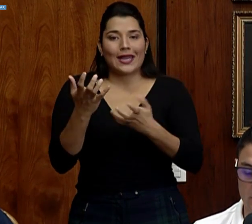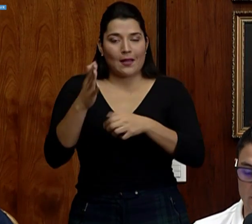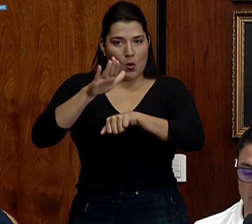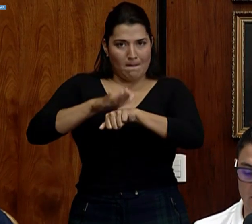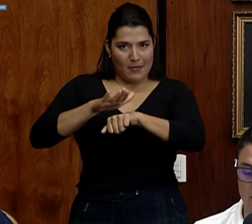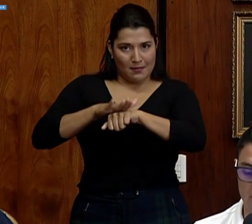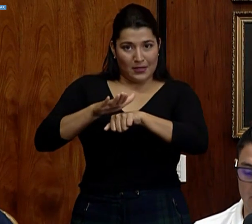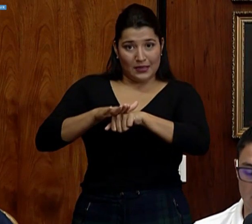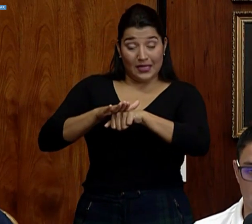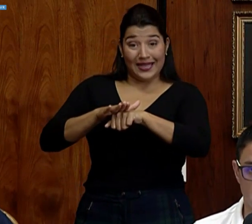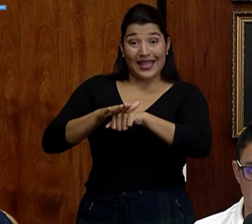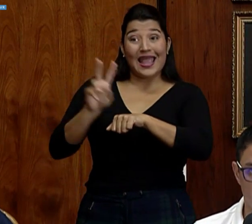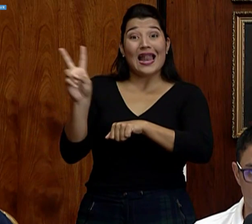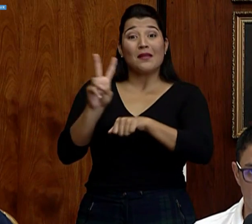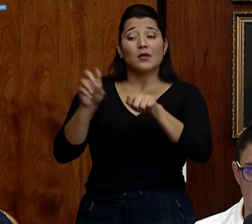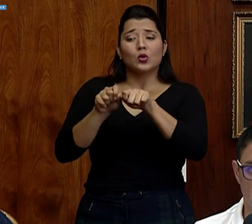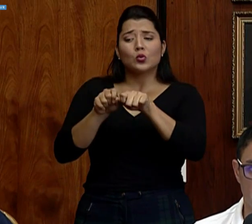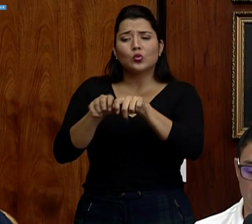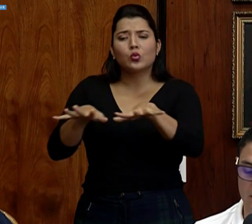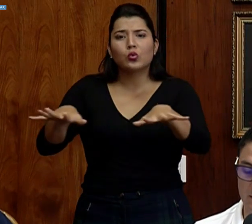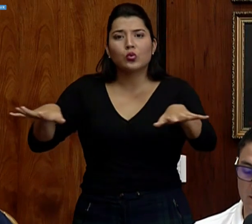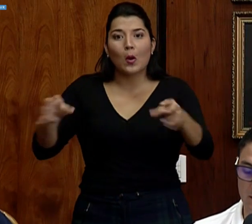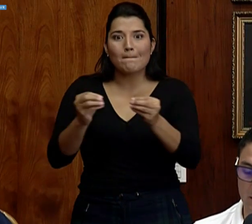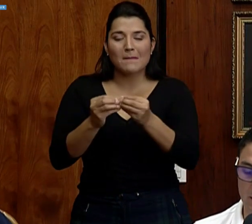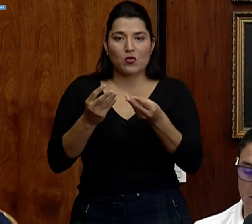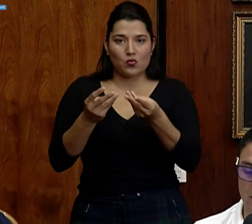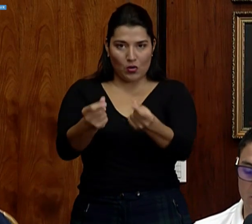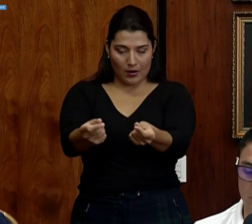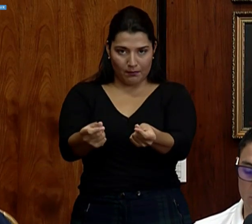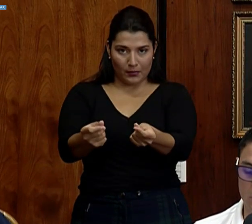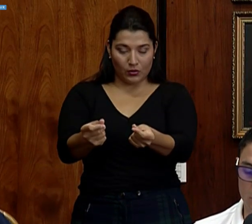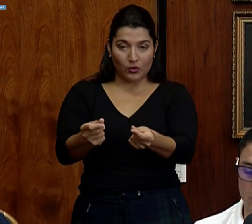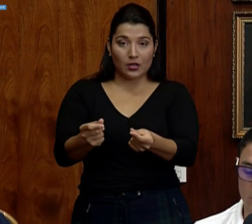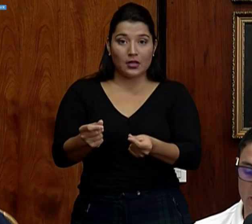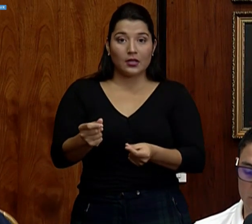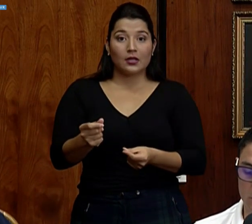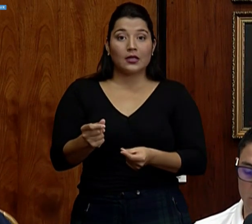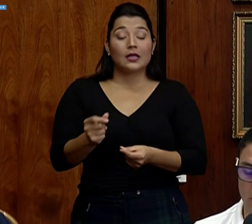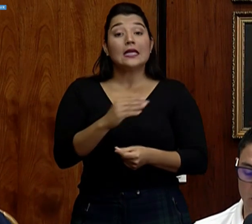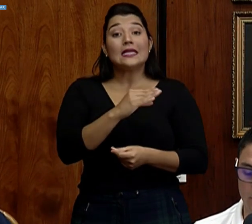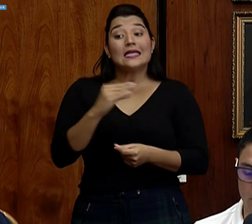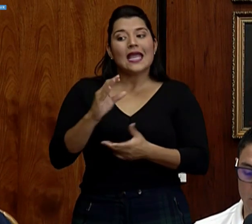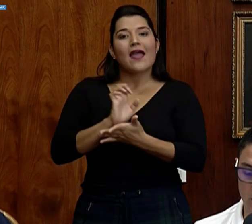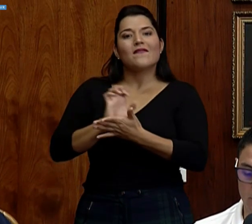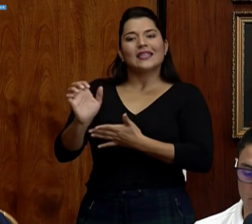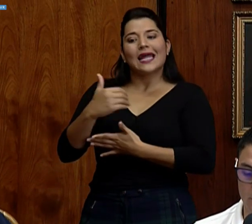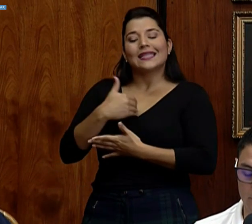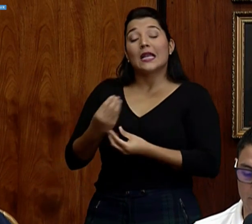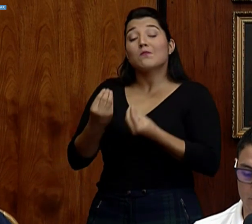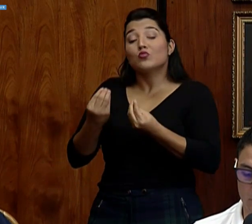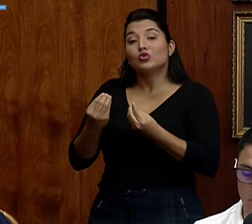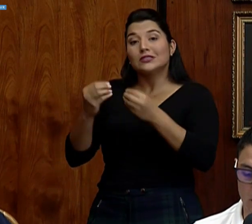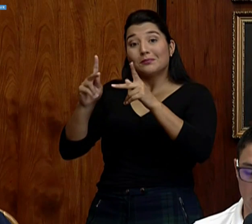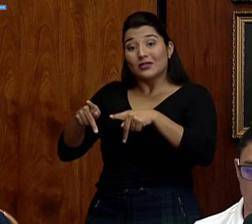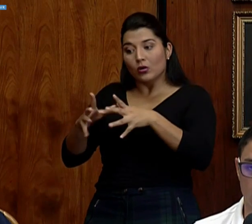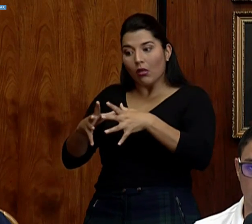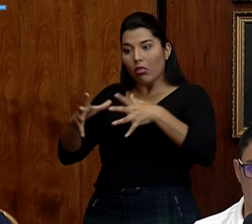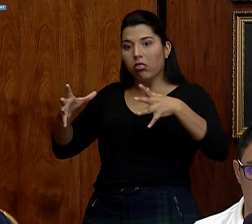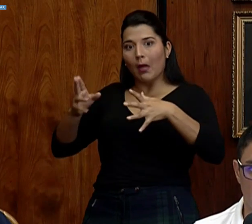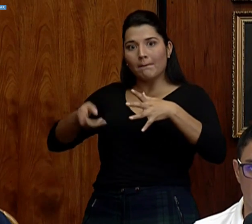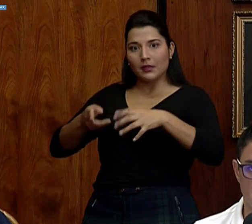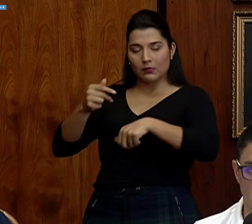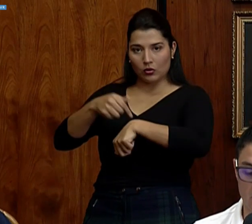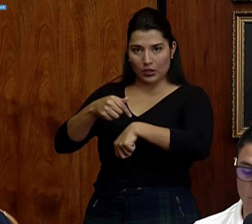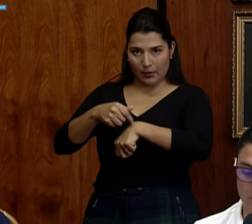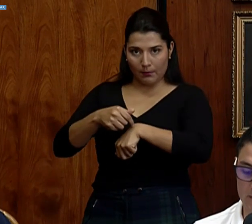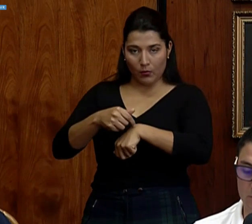virus se esparza rápidamente y que tengamos muchos casos en poco tiempo. El virus sí